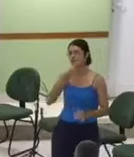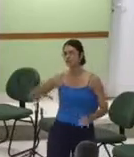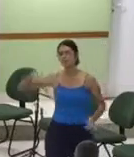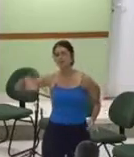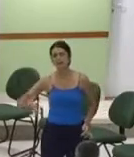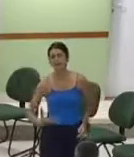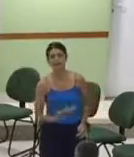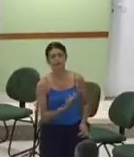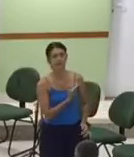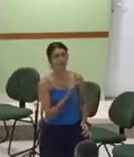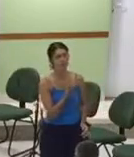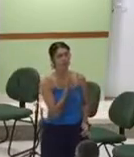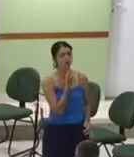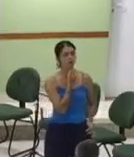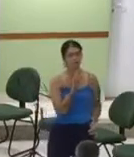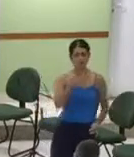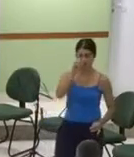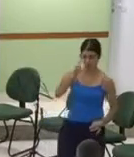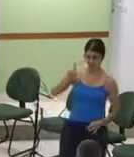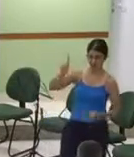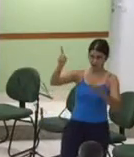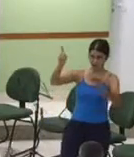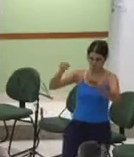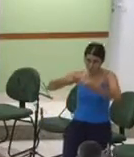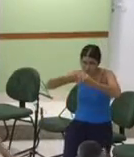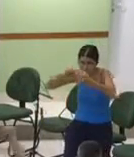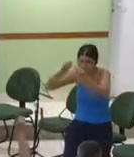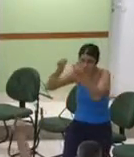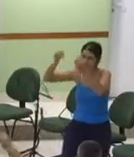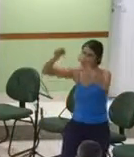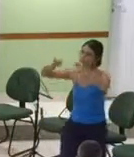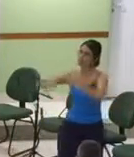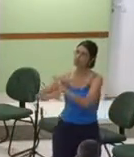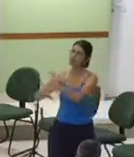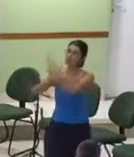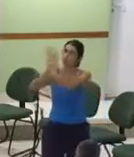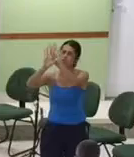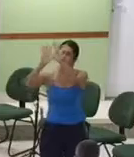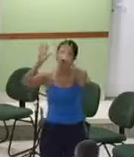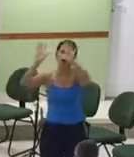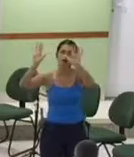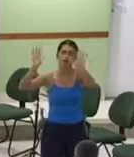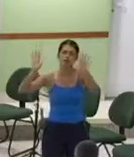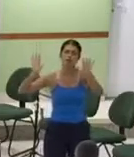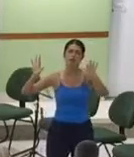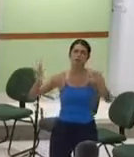a porta de